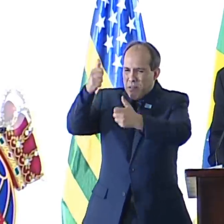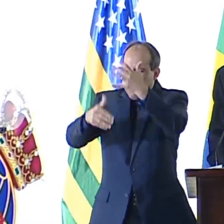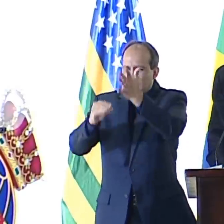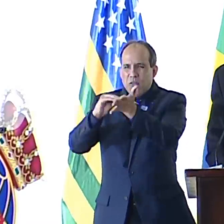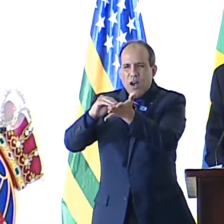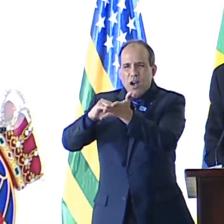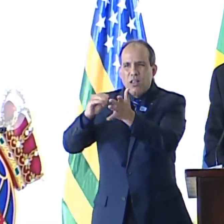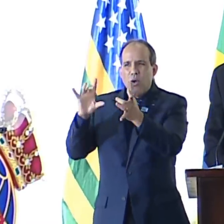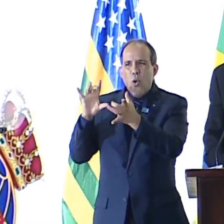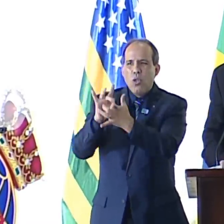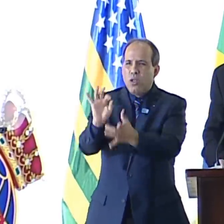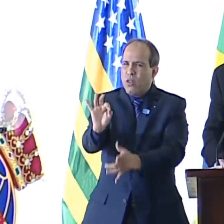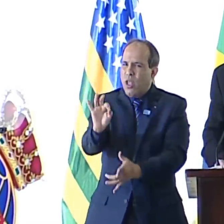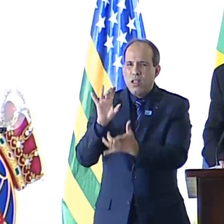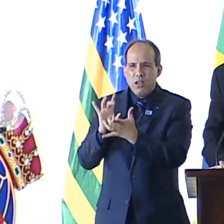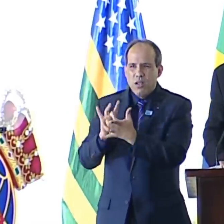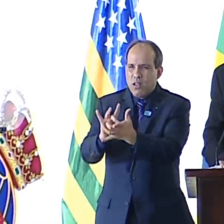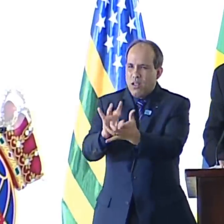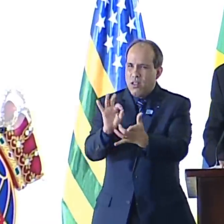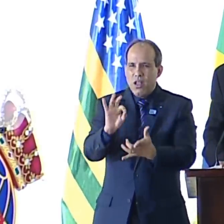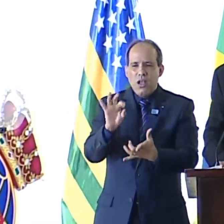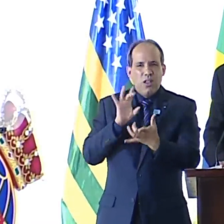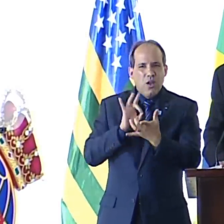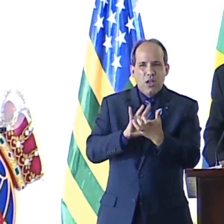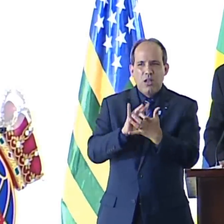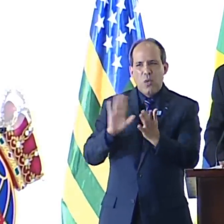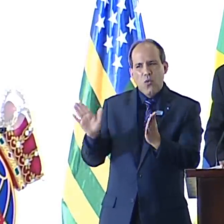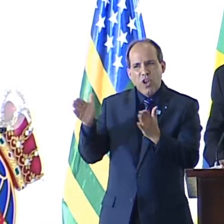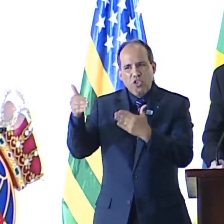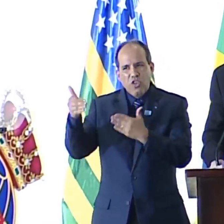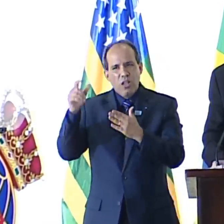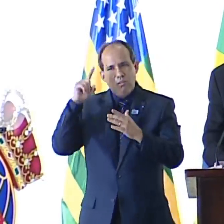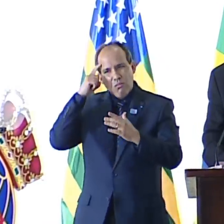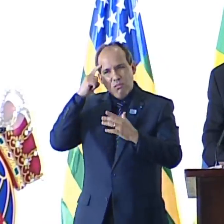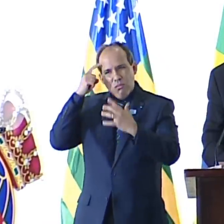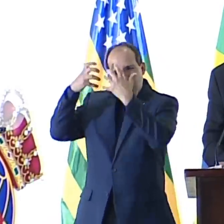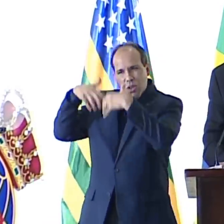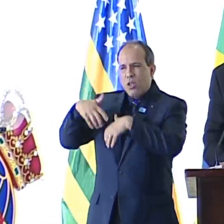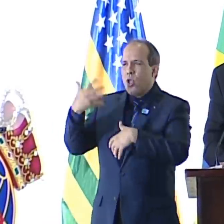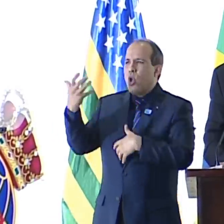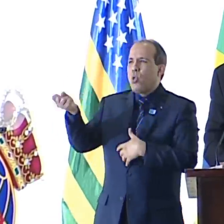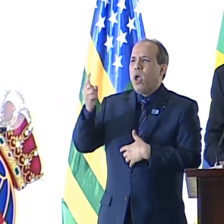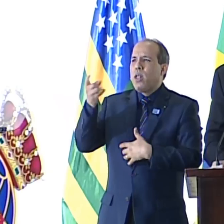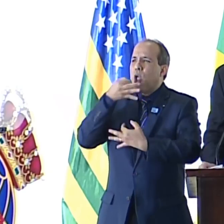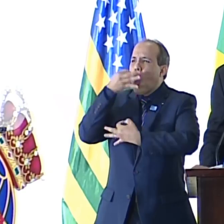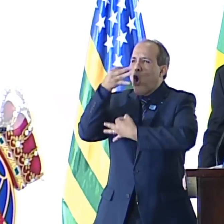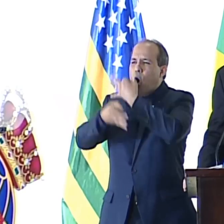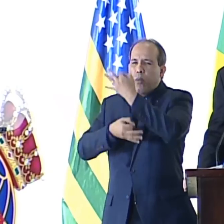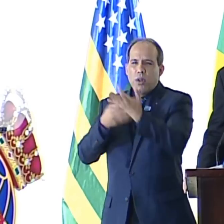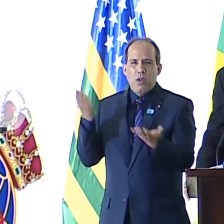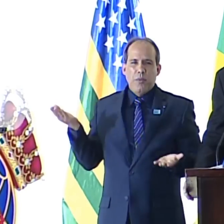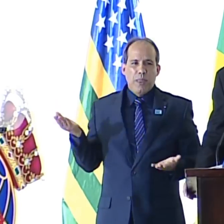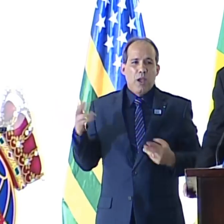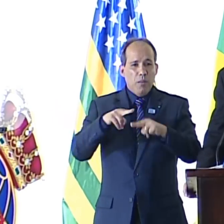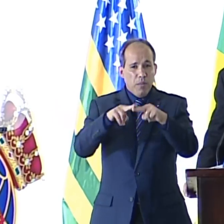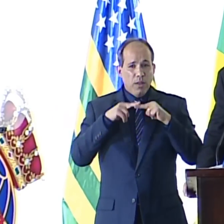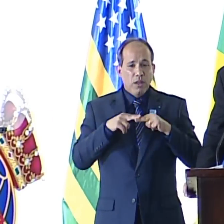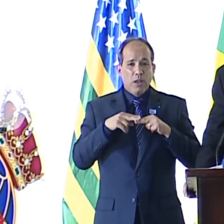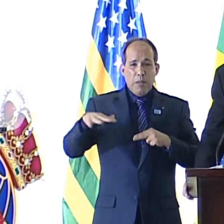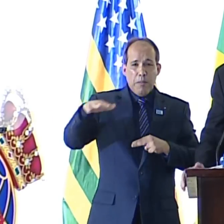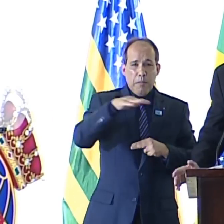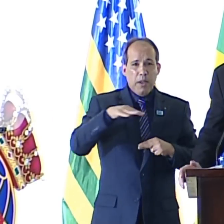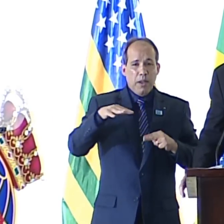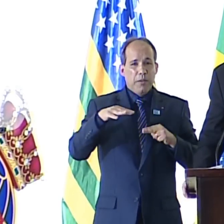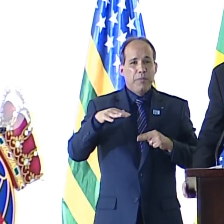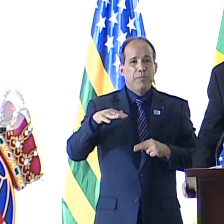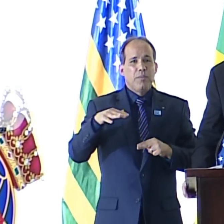e cambiante e os transforma em sistemas de elocução fechados, que não admitem questionamentos. Assim, tomam o meio ambiente e